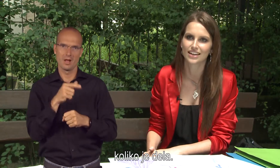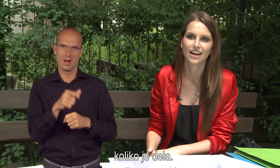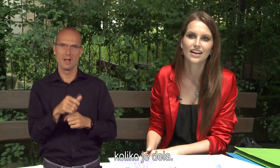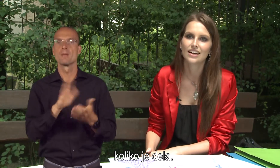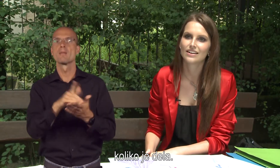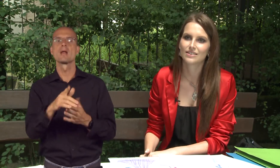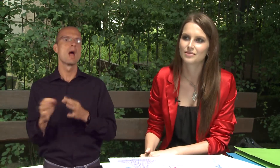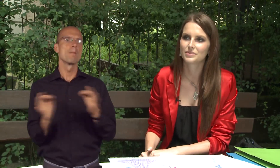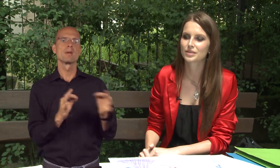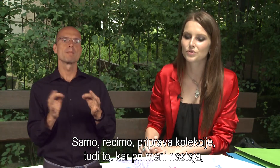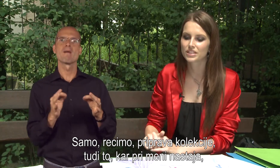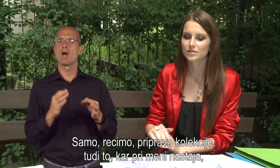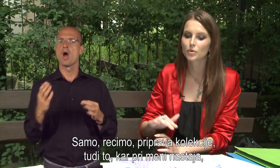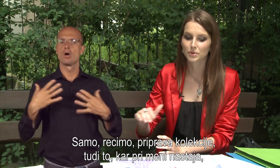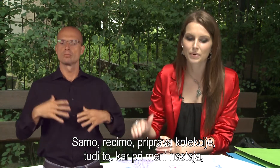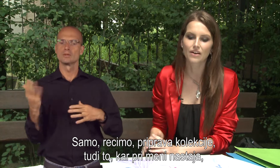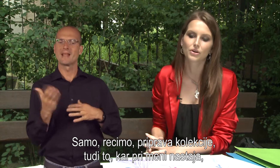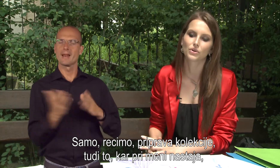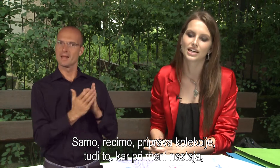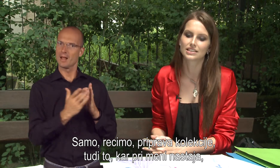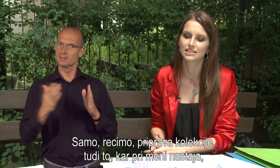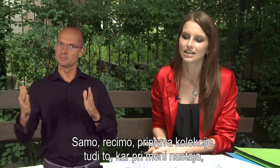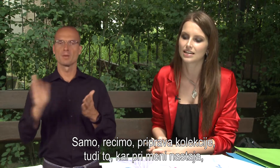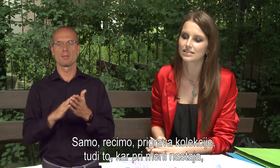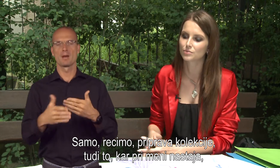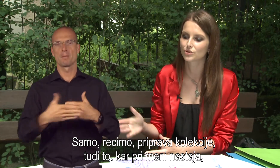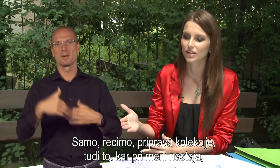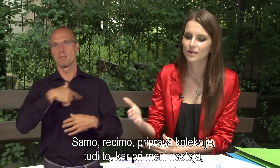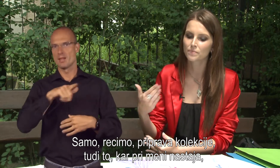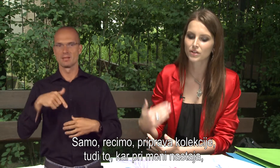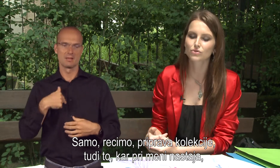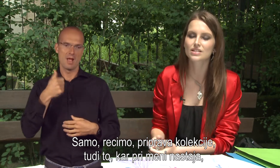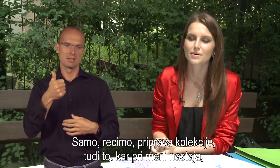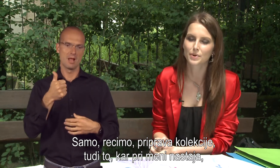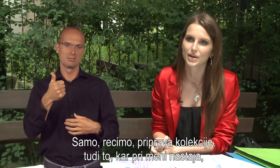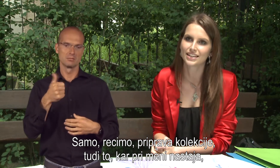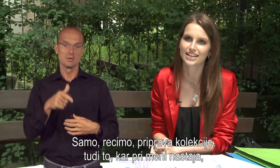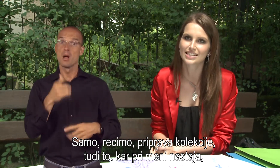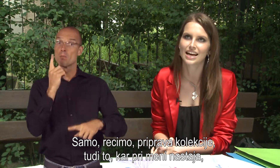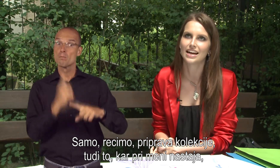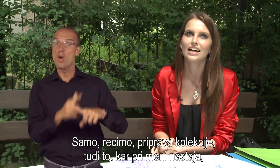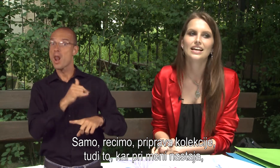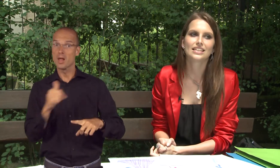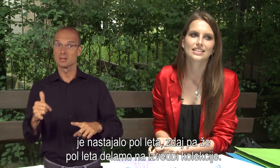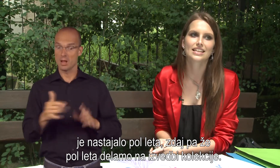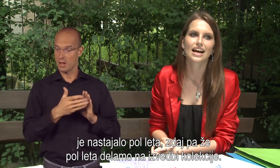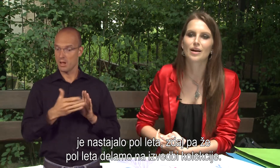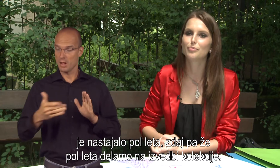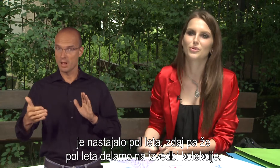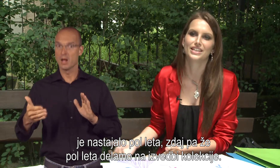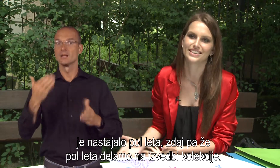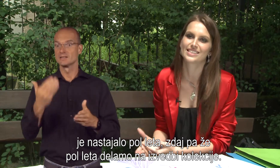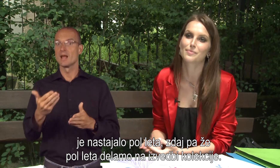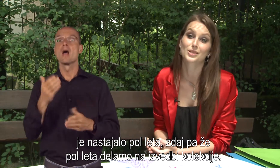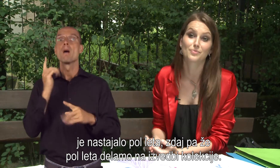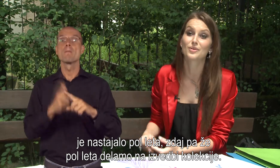kot je dela. Samo recimo priprava kolekcije, recimo to, kar tudi zdaj premeni nastaje, je nastajala